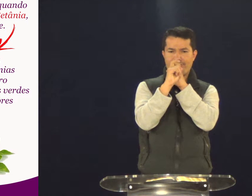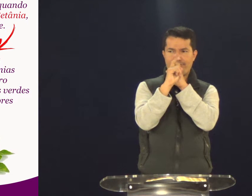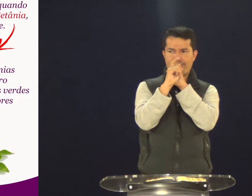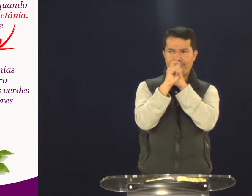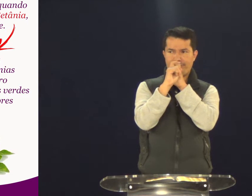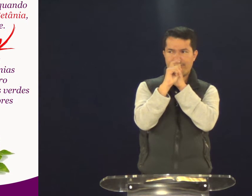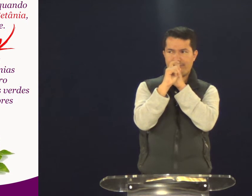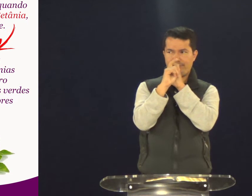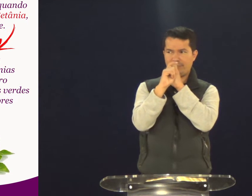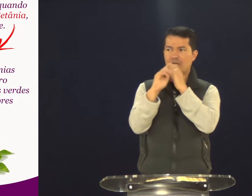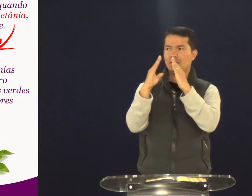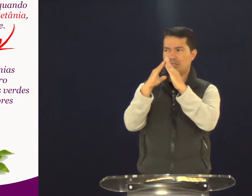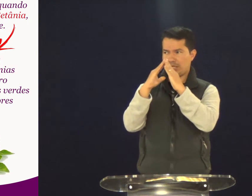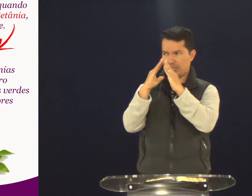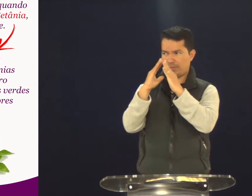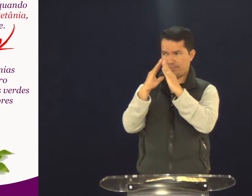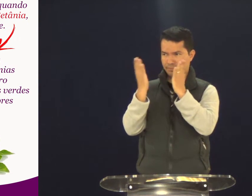Casa de Ananias.